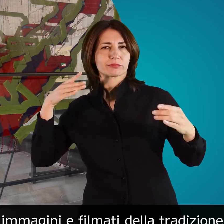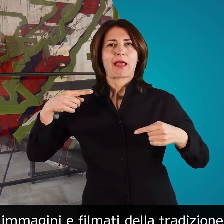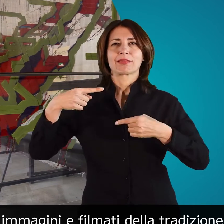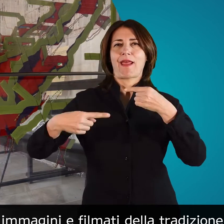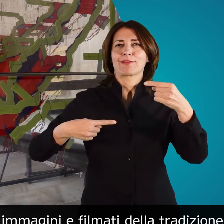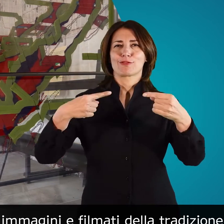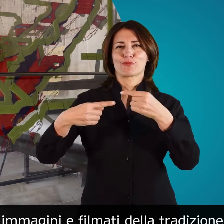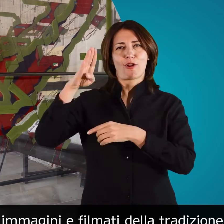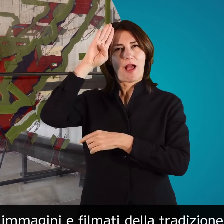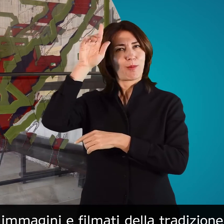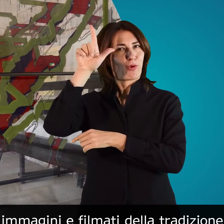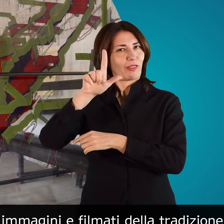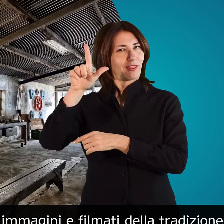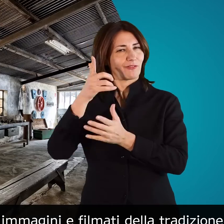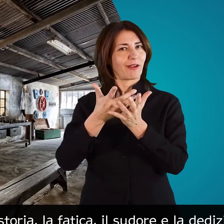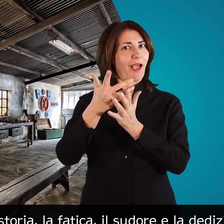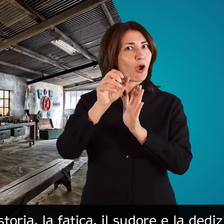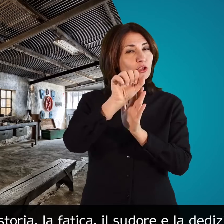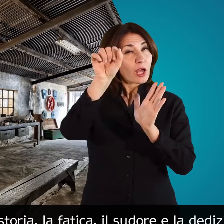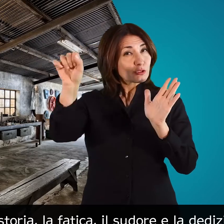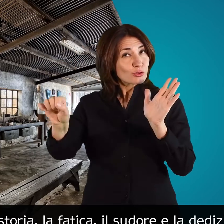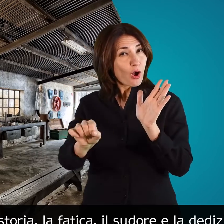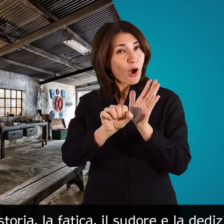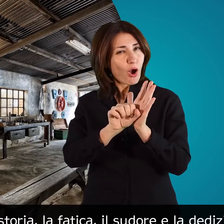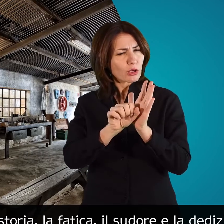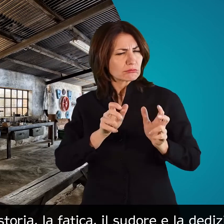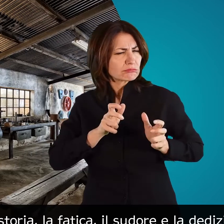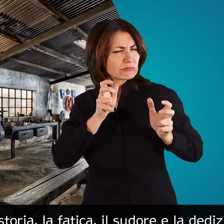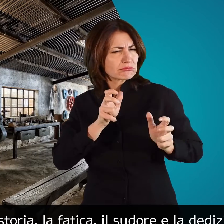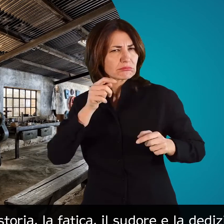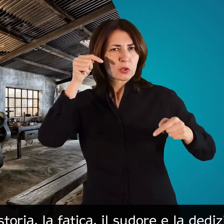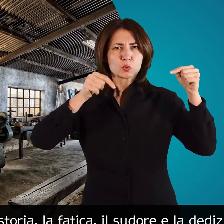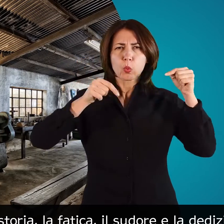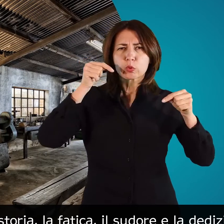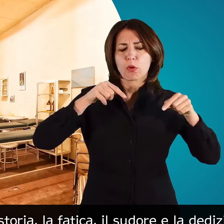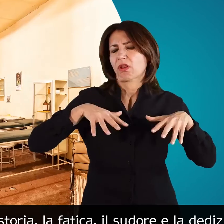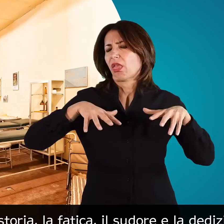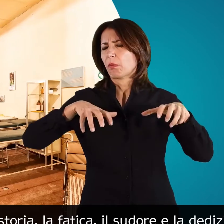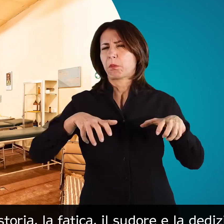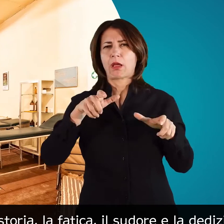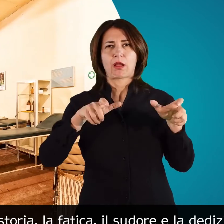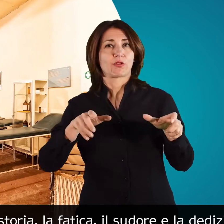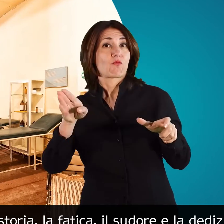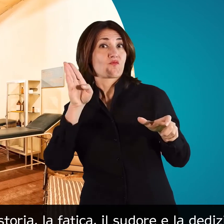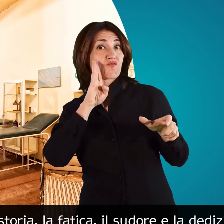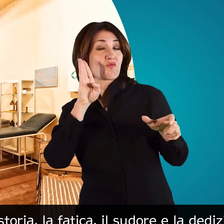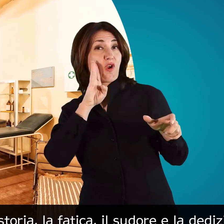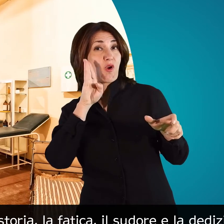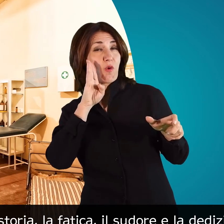filmati della tradizione capoliverese narrano la storia la fatica il sudore e la dedizione di